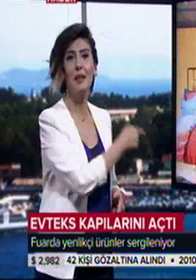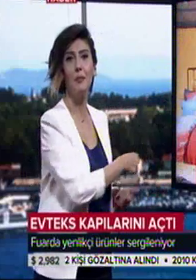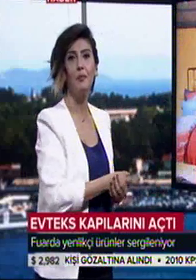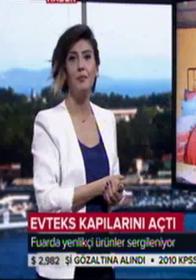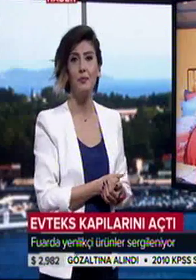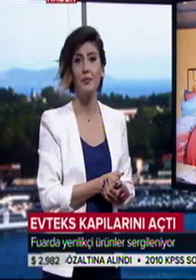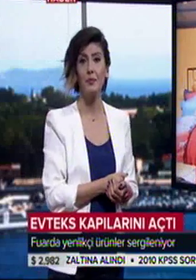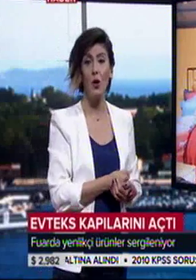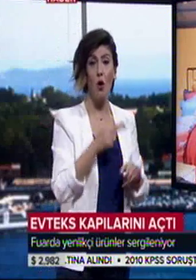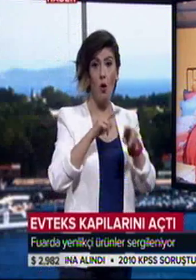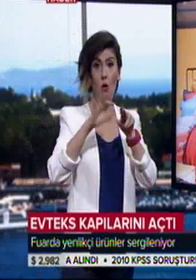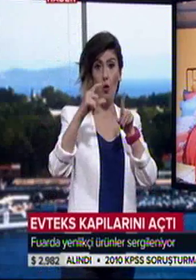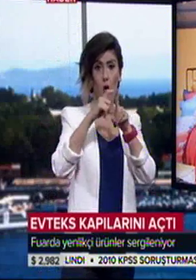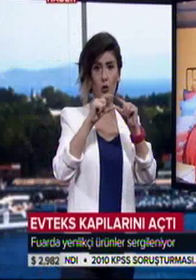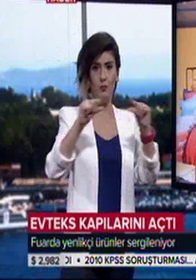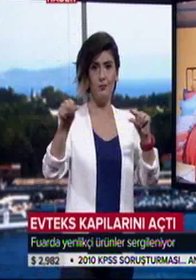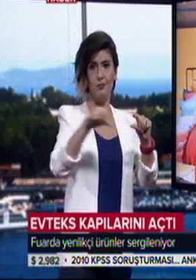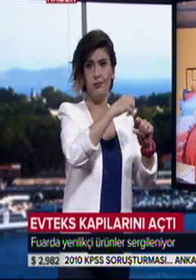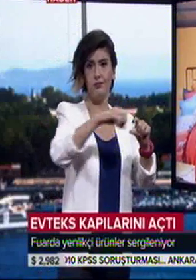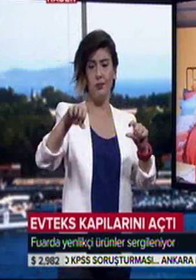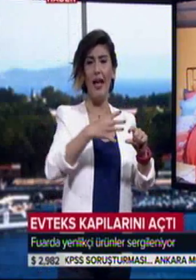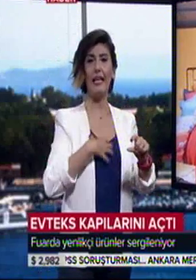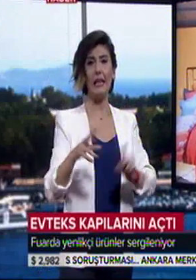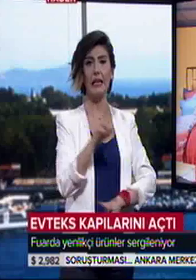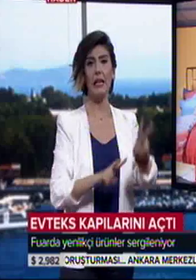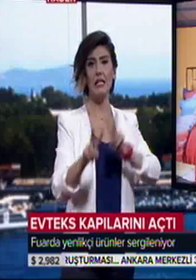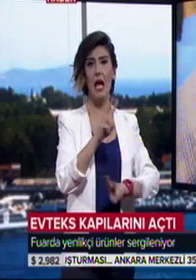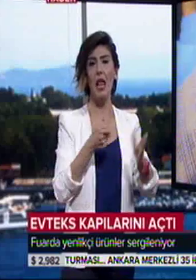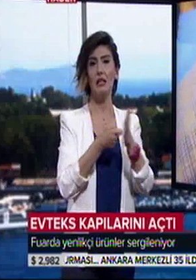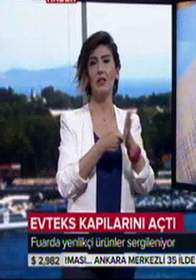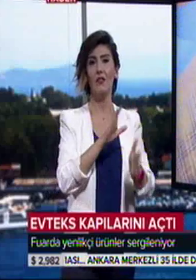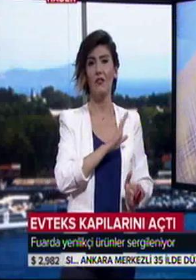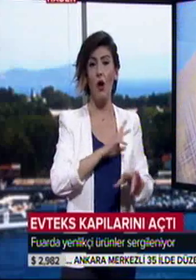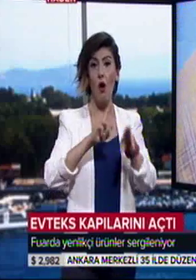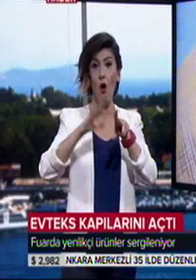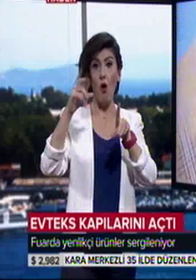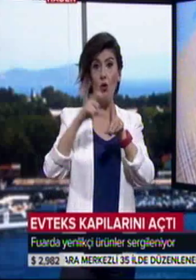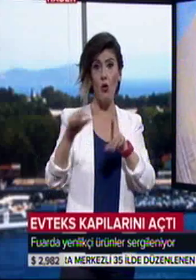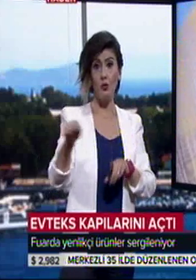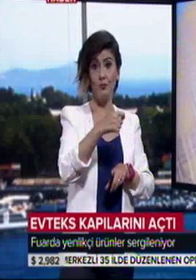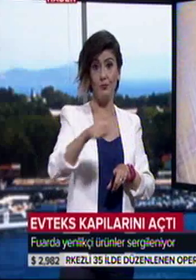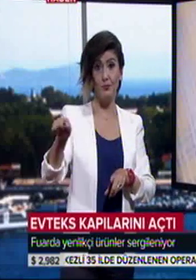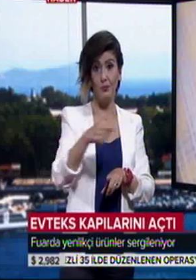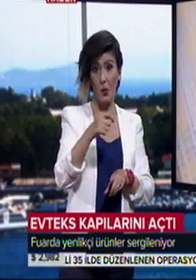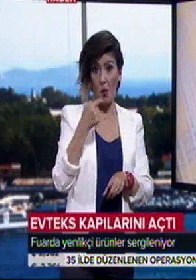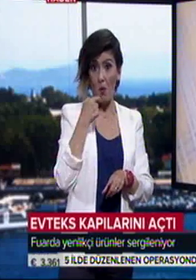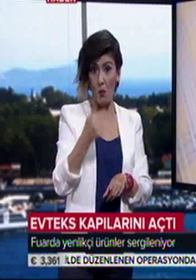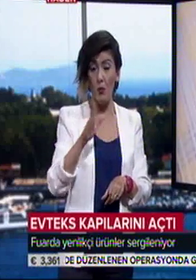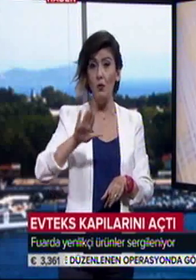okuttuğunuzda kendini tasarla isimli bir uygulamamız var yine markamıza ait. Kodları bu uygulama aracılığıyla okutuyorsunuz ve farklı içeriklere